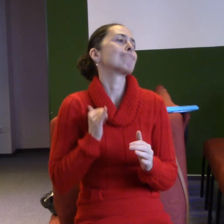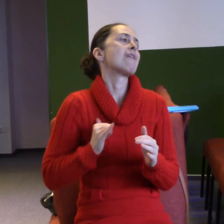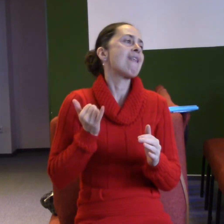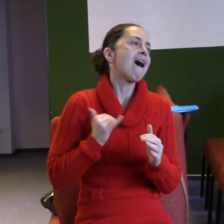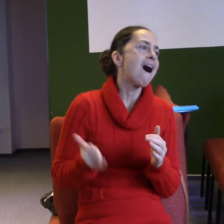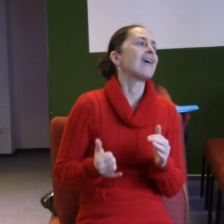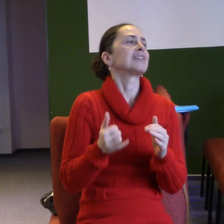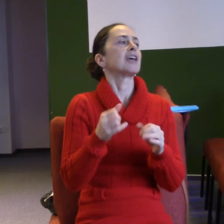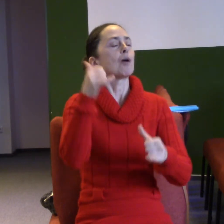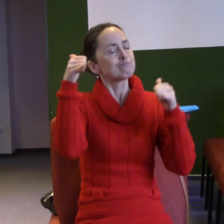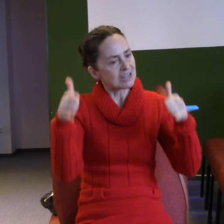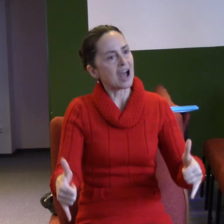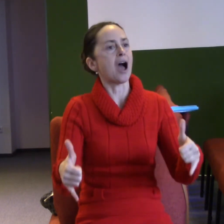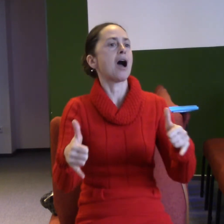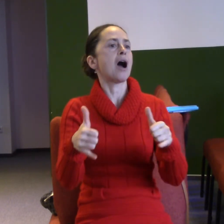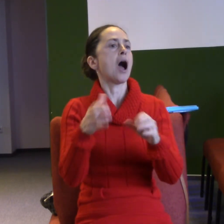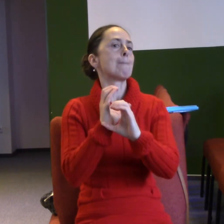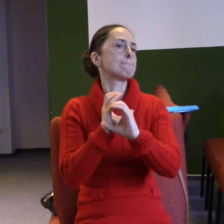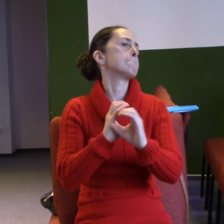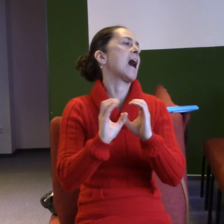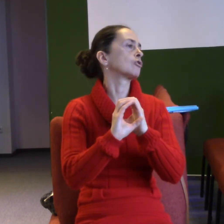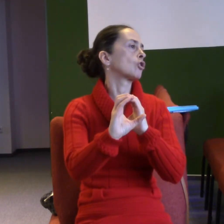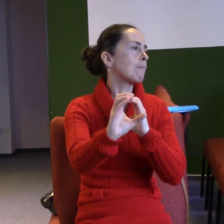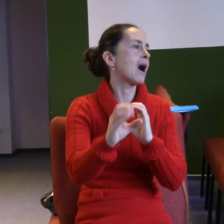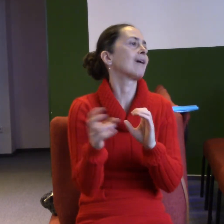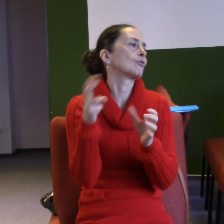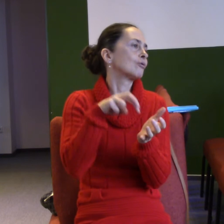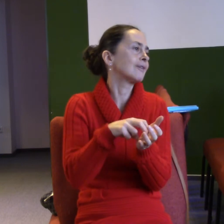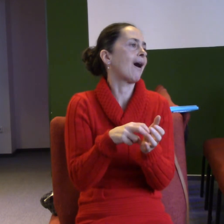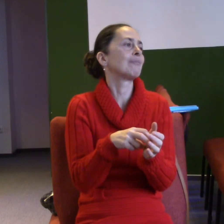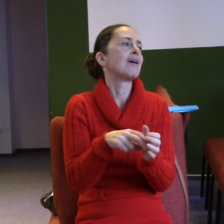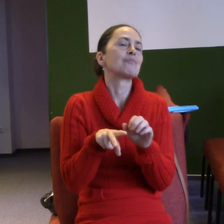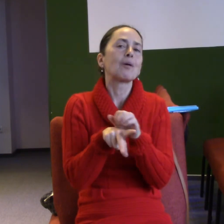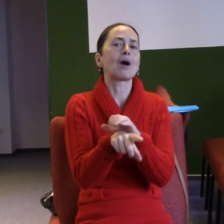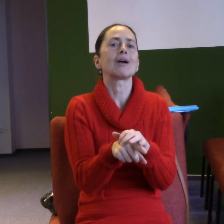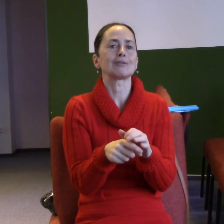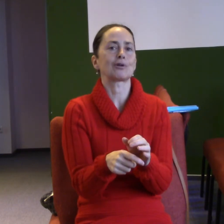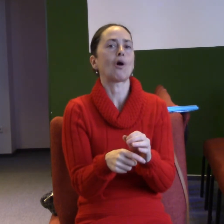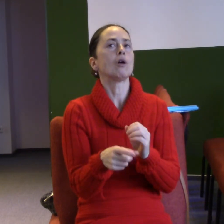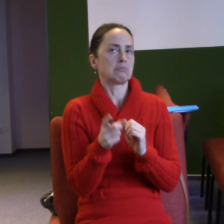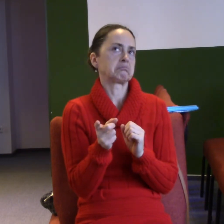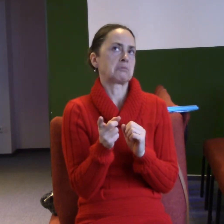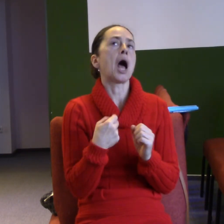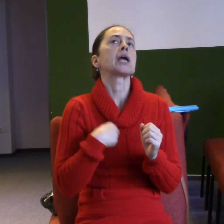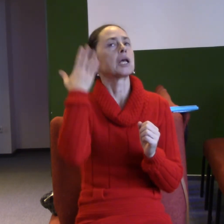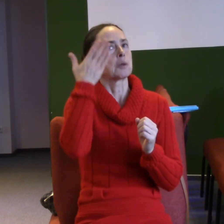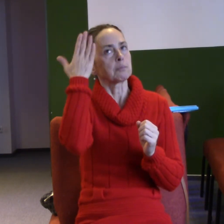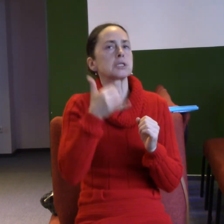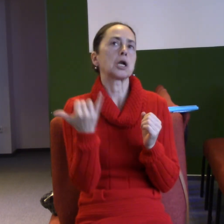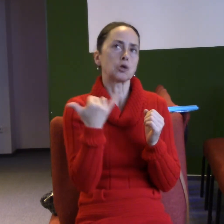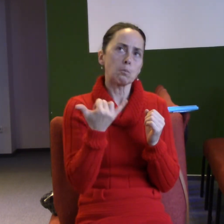Praze a prostě jsem zkázání a kazatel říkal, křesťan se musí radovat, jinak to není křesťan.